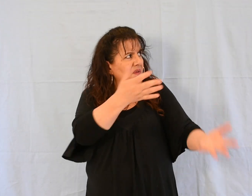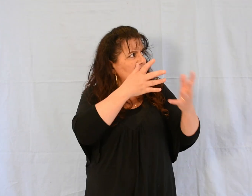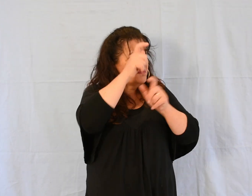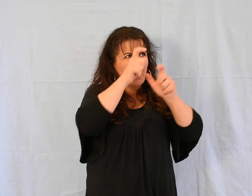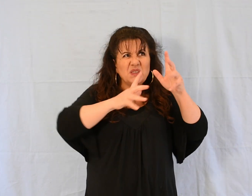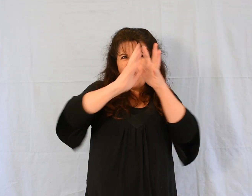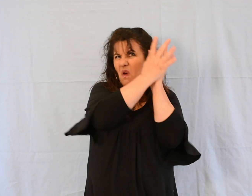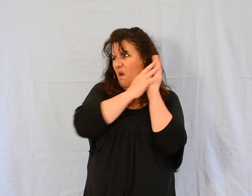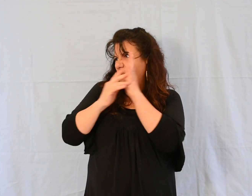touché.